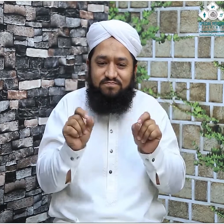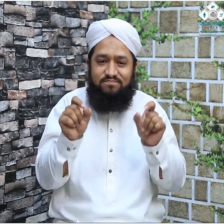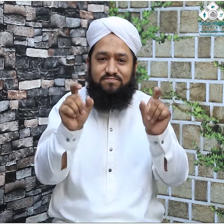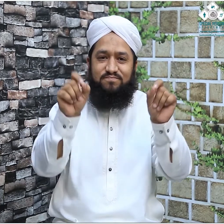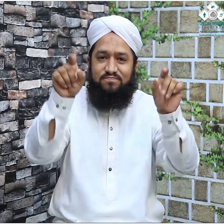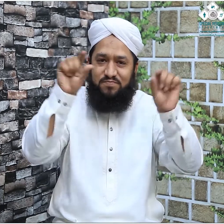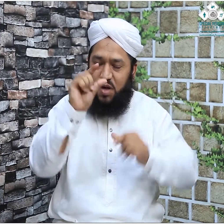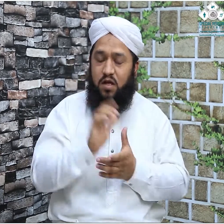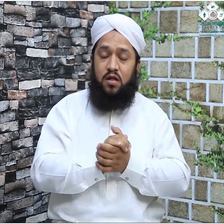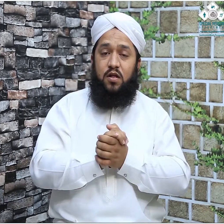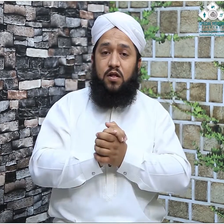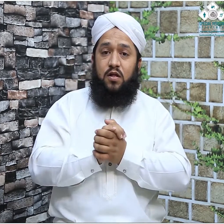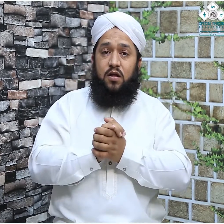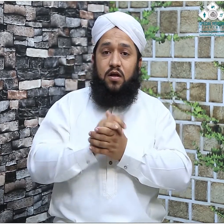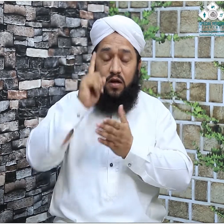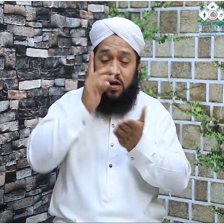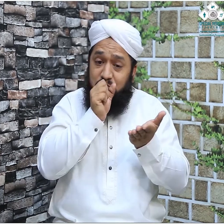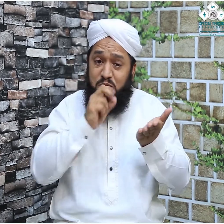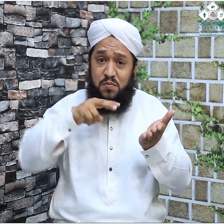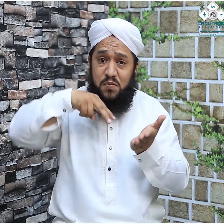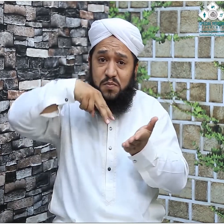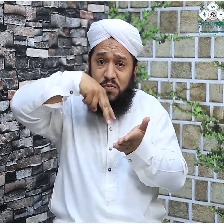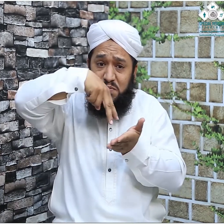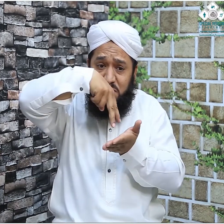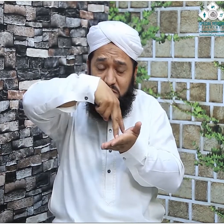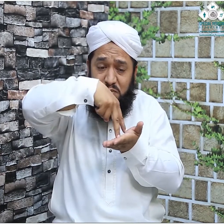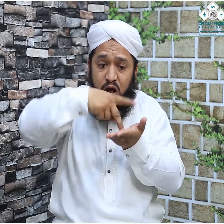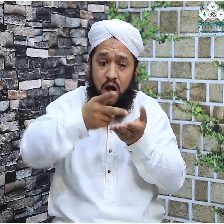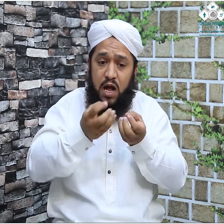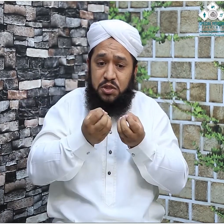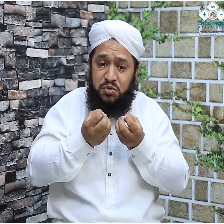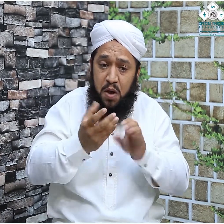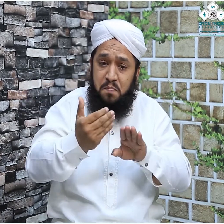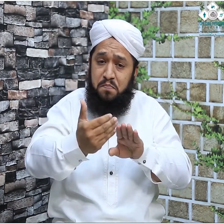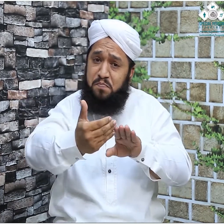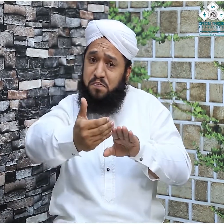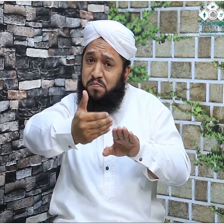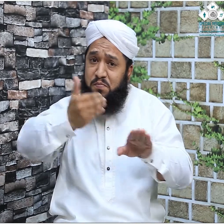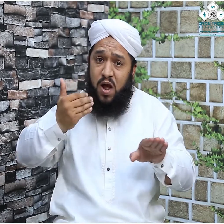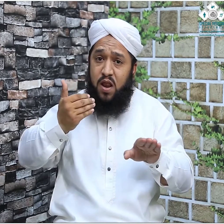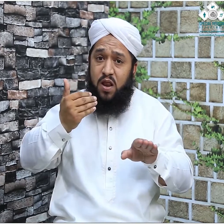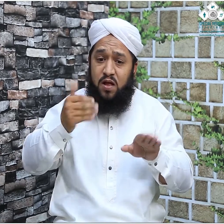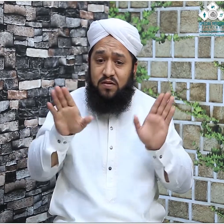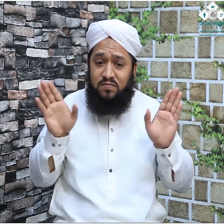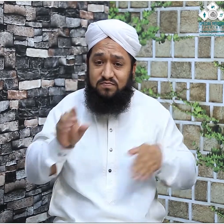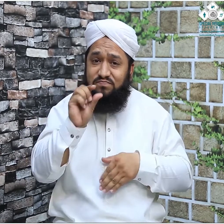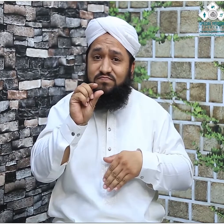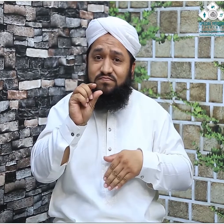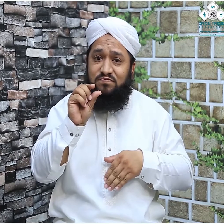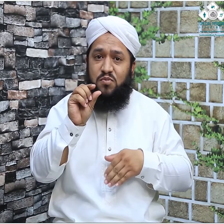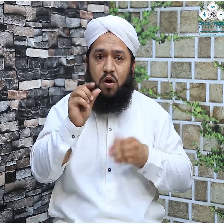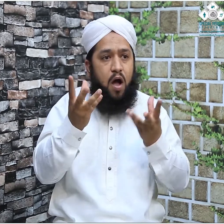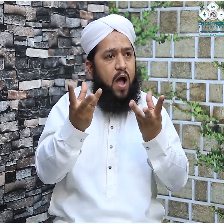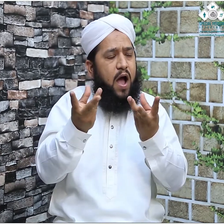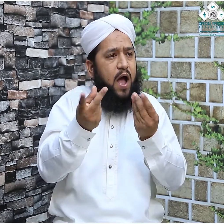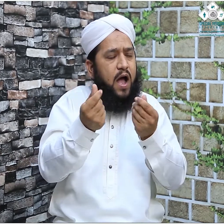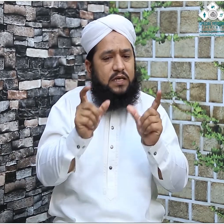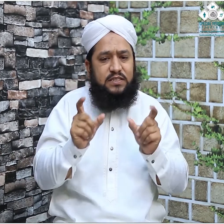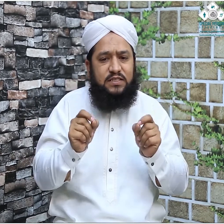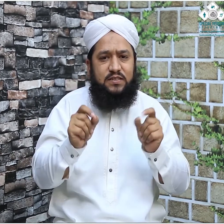سمجھا تھا کہ قیامت جب تک نہیں آئے گی جب تک دنیا سے ٹڈی جو ہے وہ ختم نہ ہوگی یعنی مخلوقات